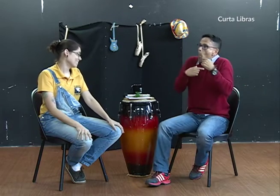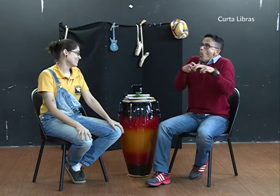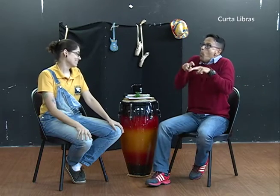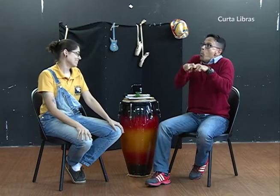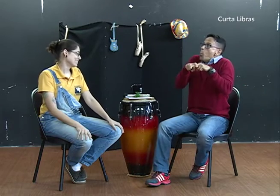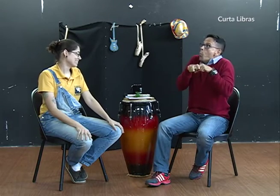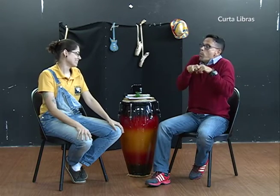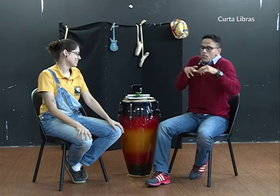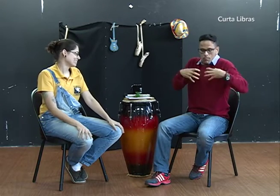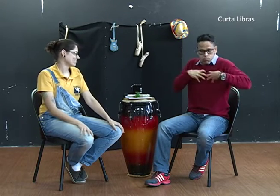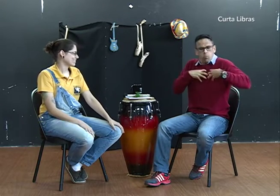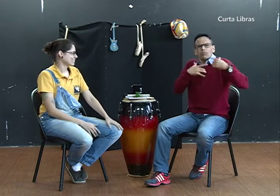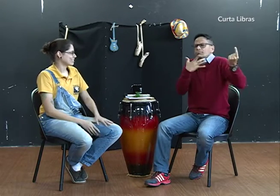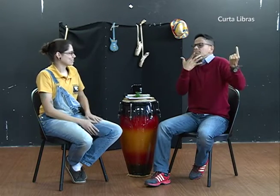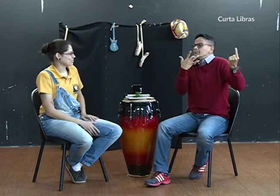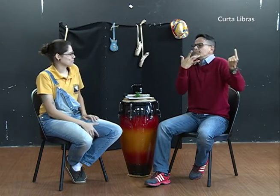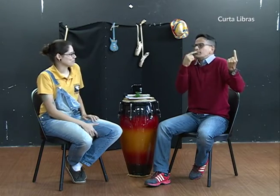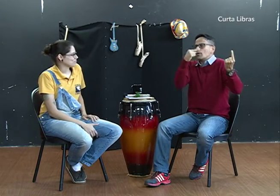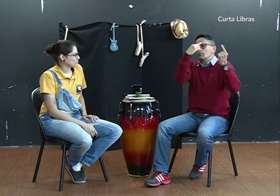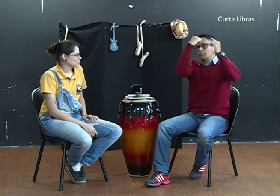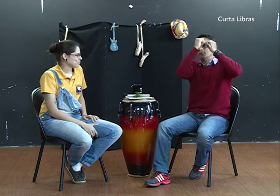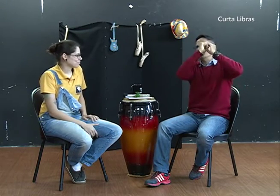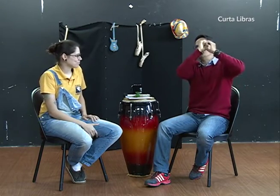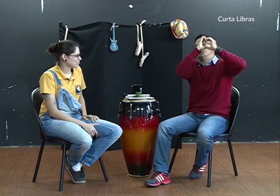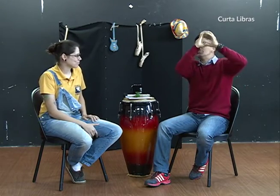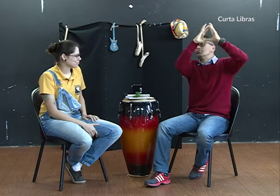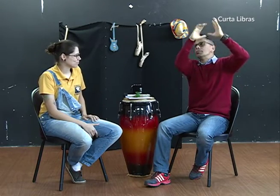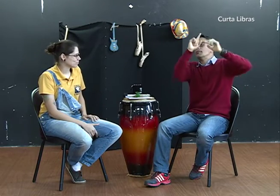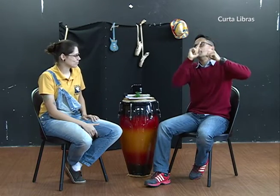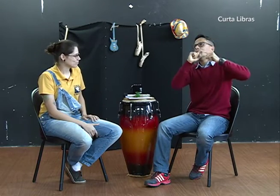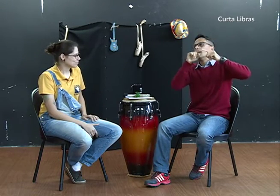No Maranhão, há uma mistura cultural. Lá dançamos mais agarradinhos.